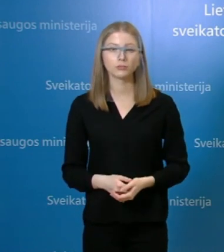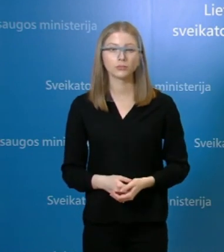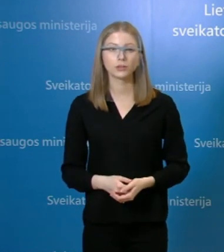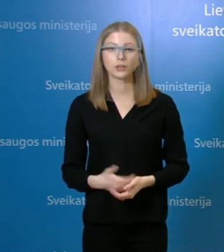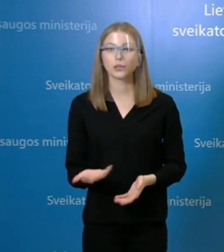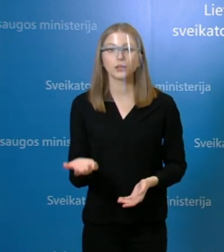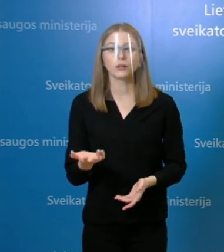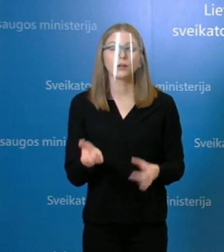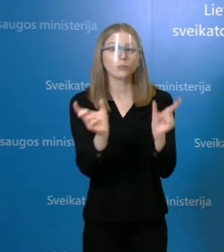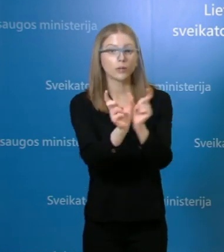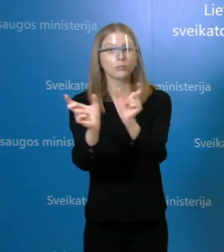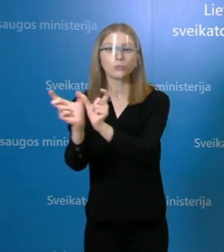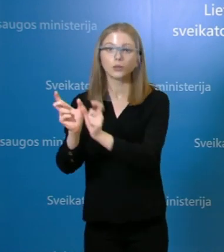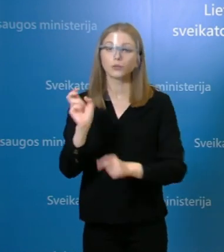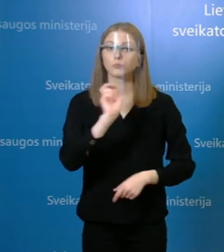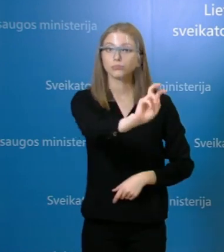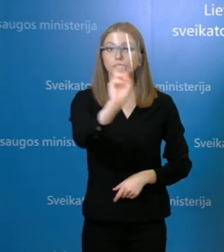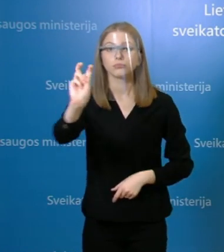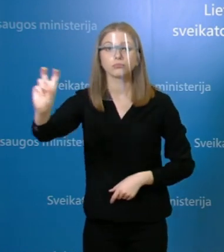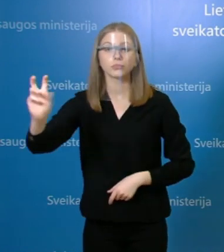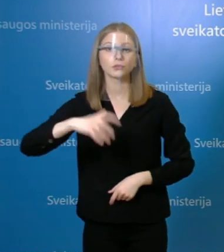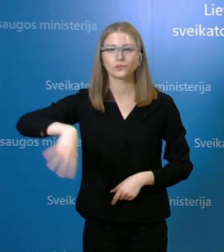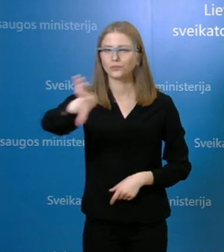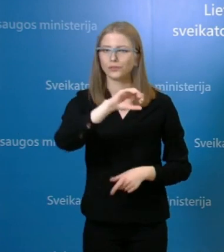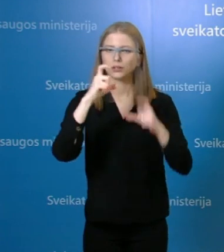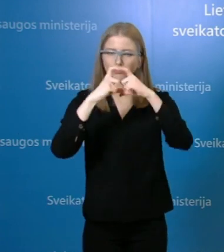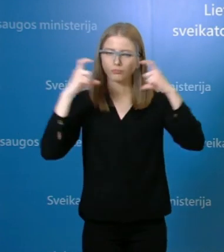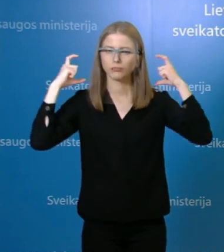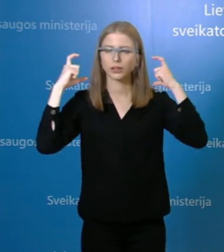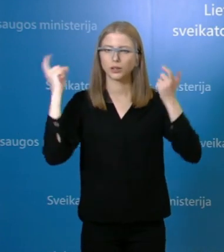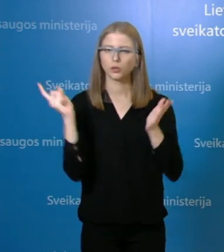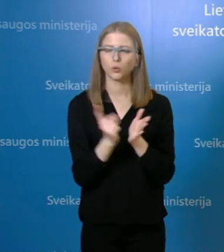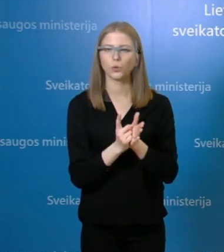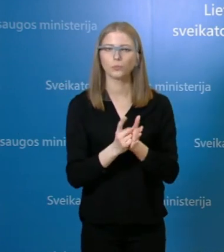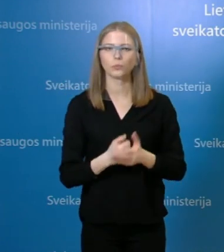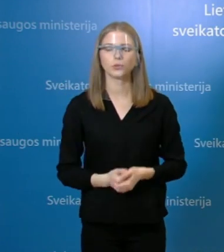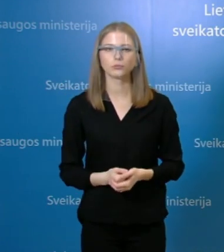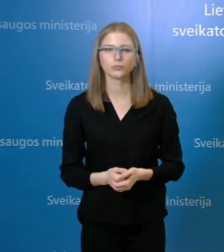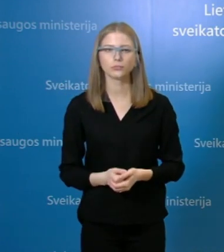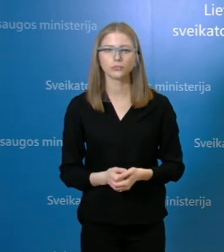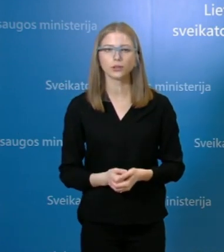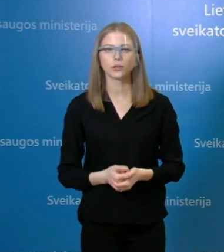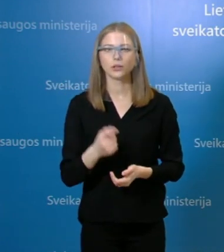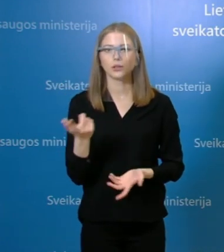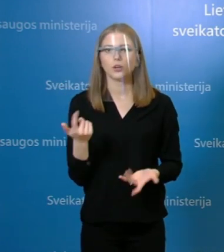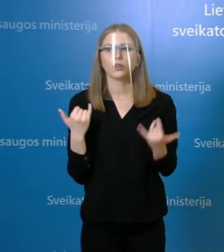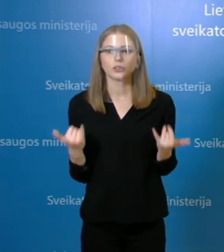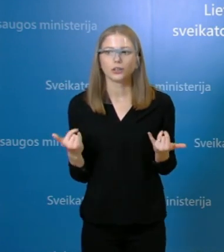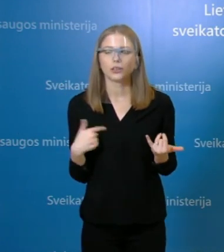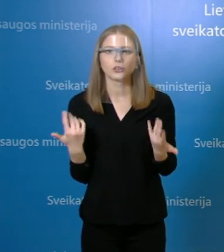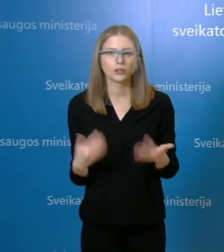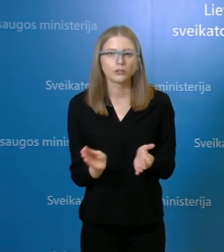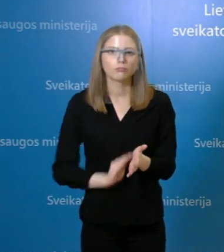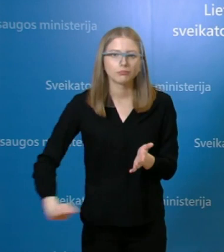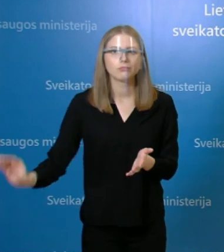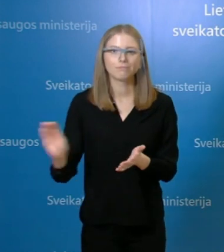kurį priekybos centrą, bet vis dėl to tas savo laikis nustatymas altų turėjusios menų, kaip jau miniu kelintą kartą per šias pados konferencijo,